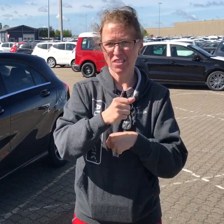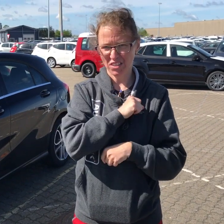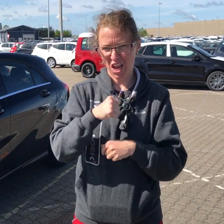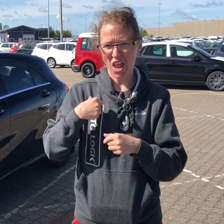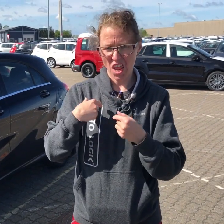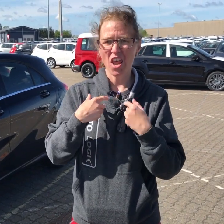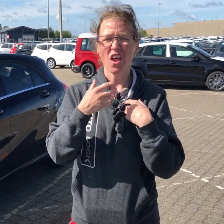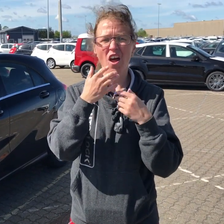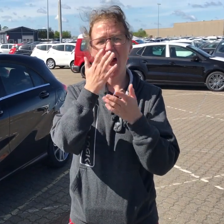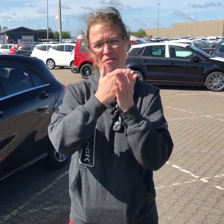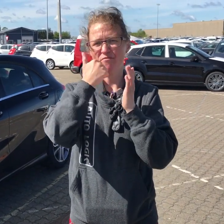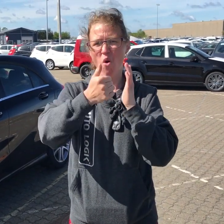af gangen.